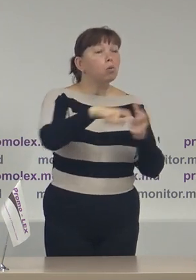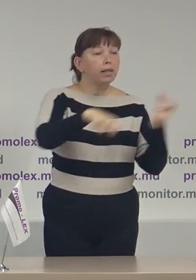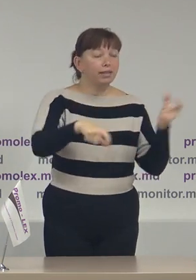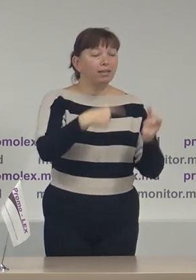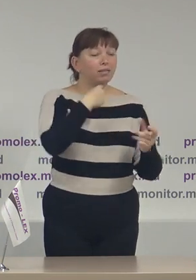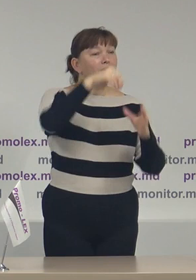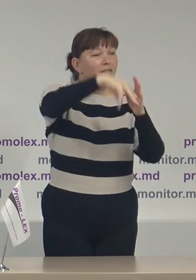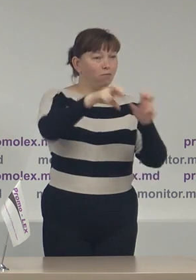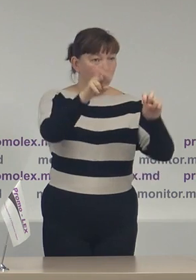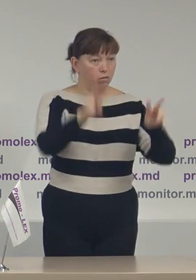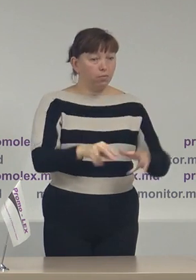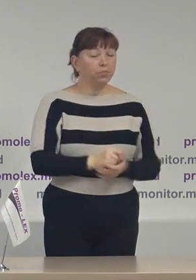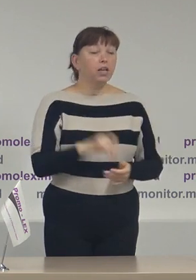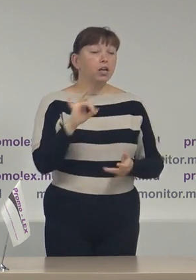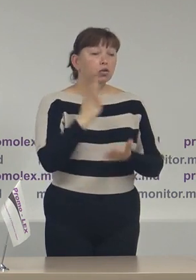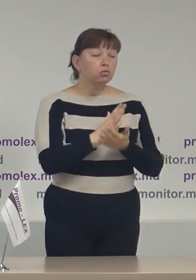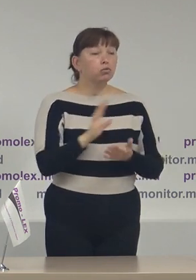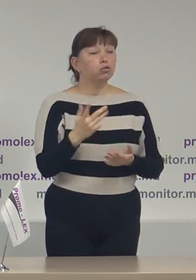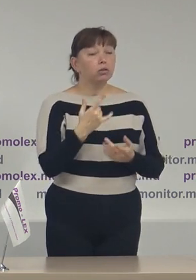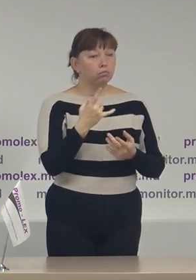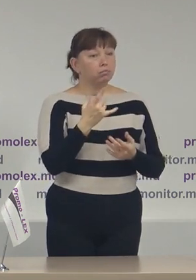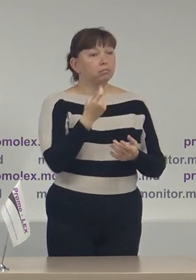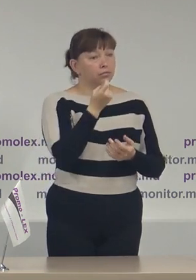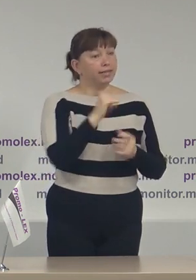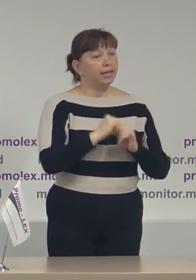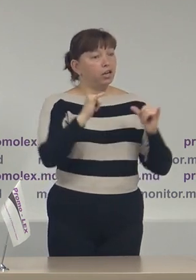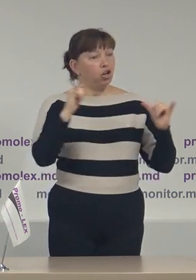sunt și câteva creșteri